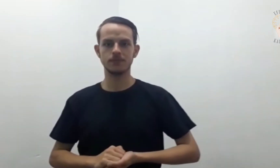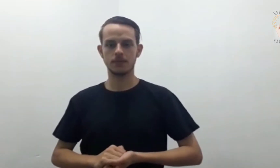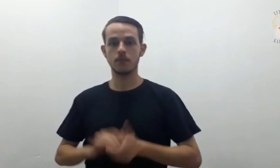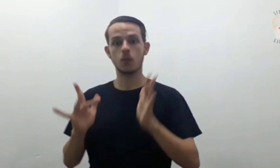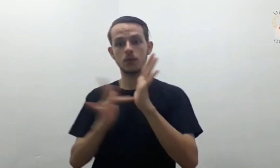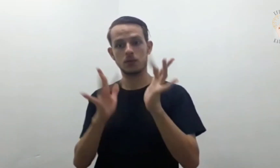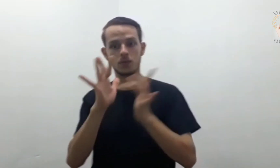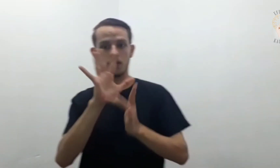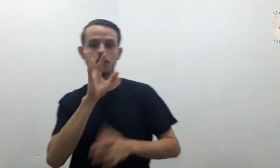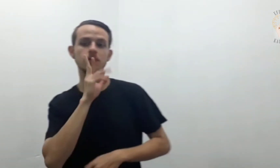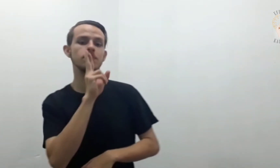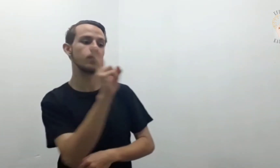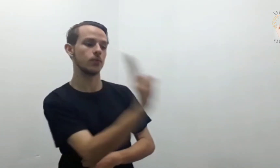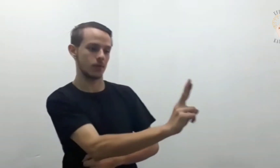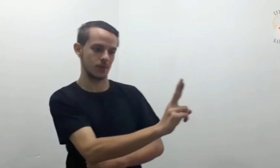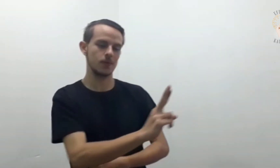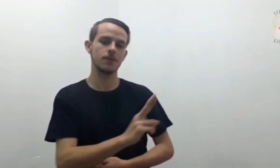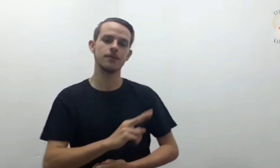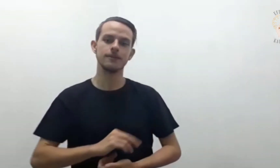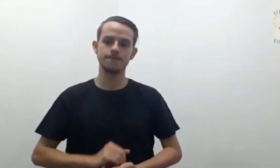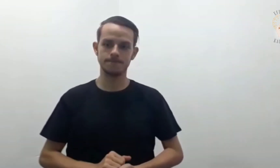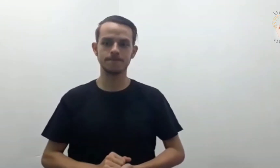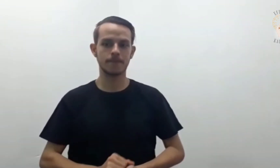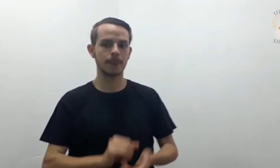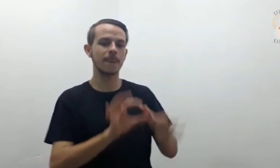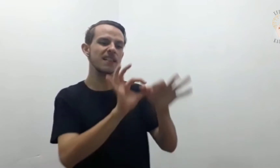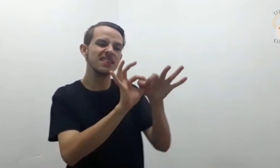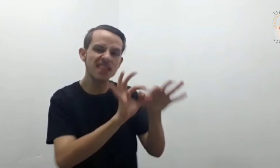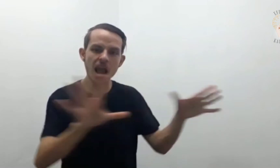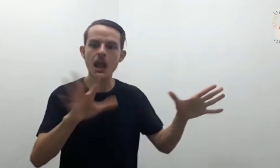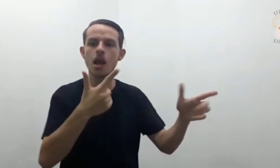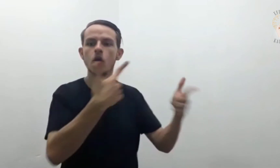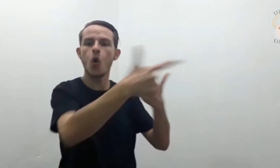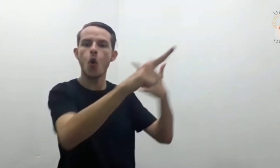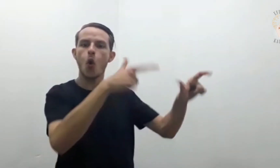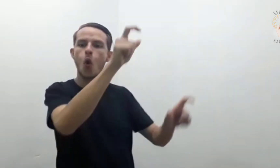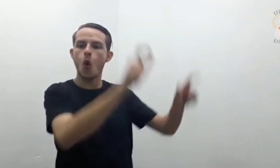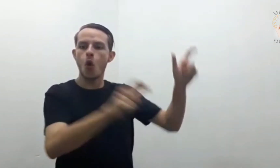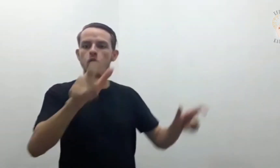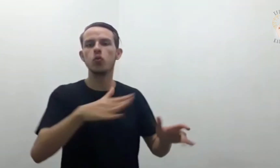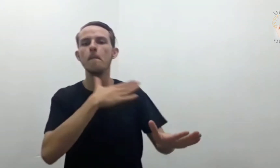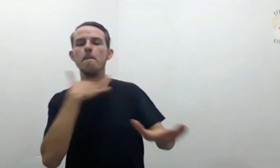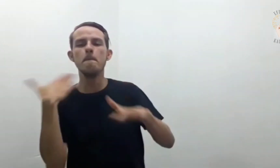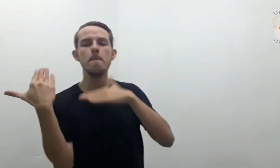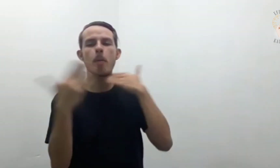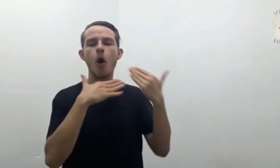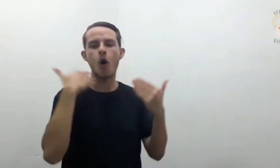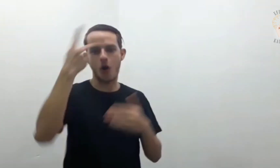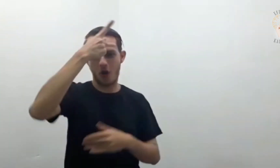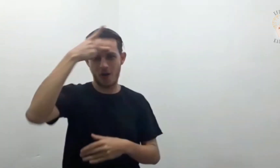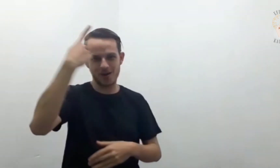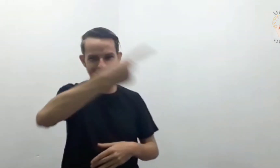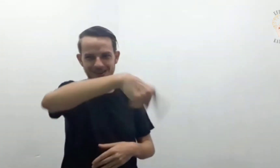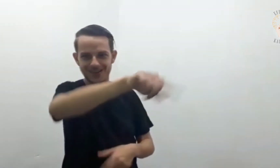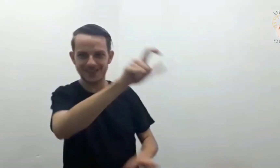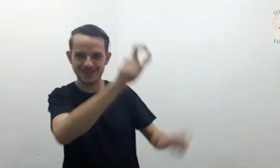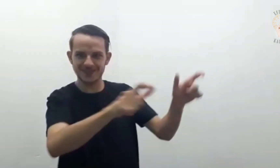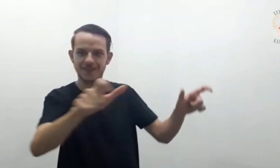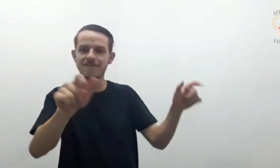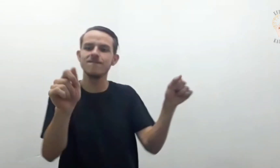Jesus respondeu respondeu Deixa que os mortos enterrem os seus mortos